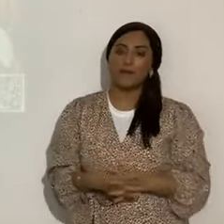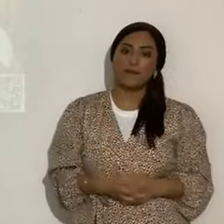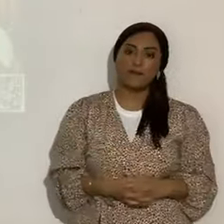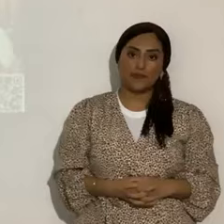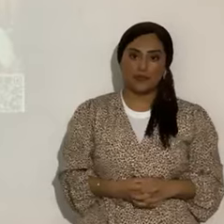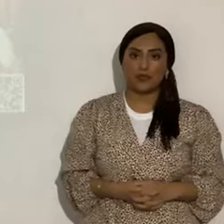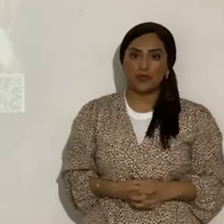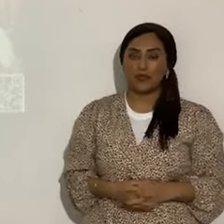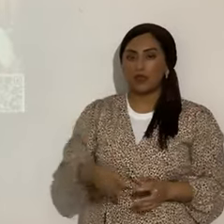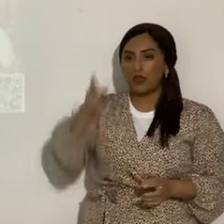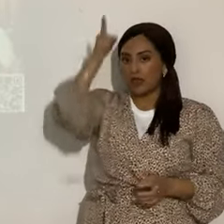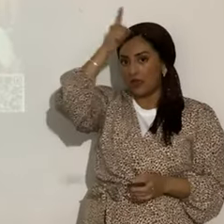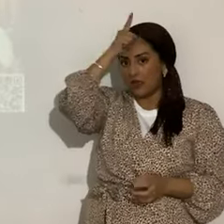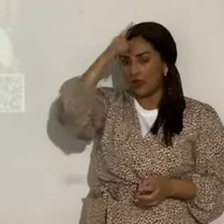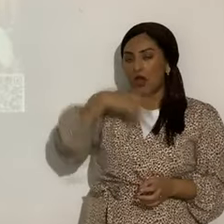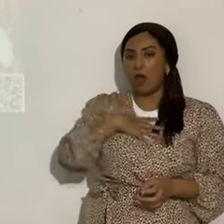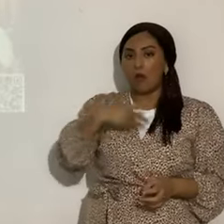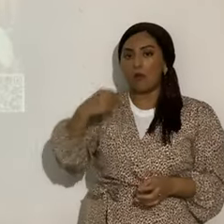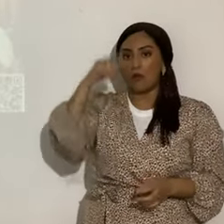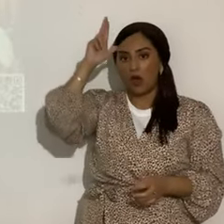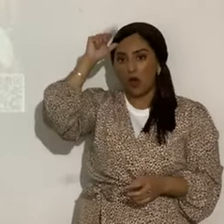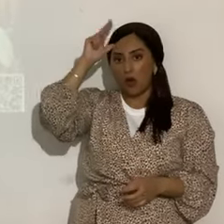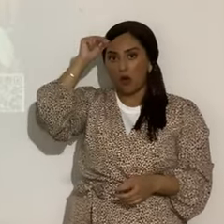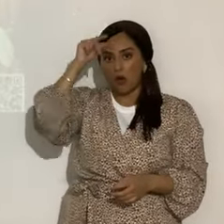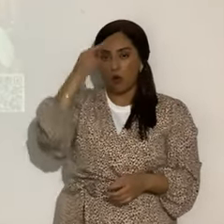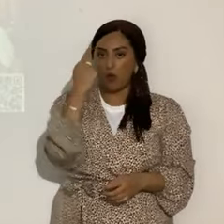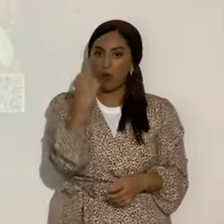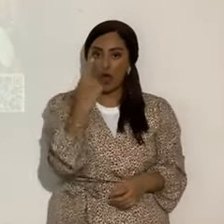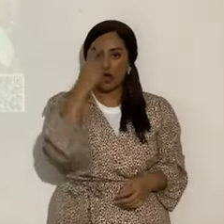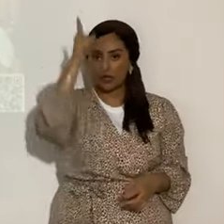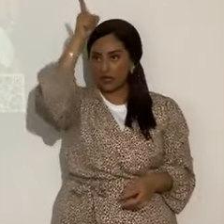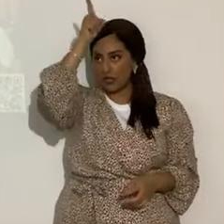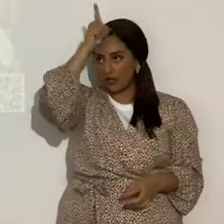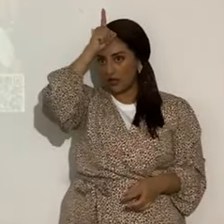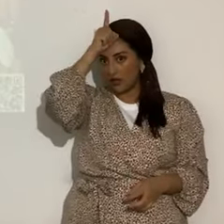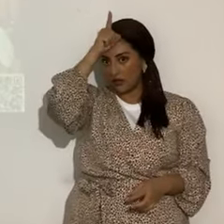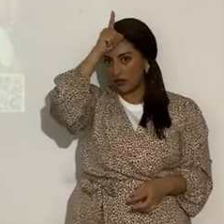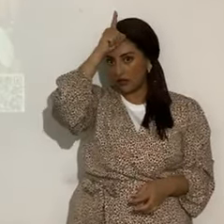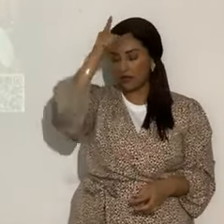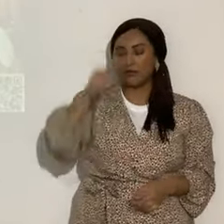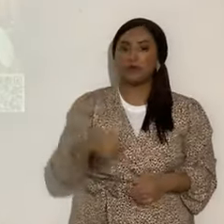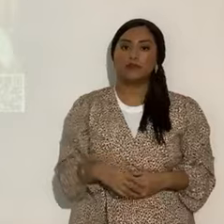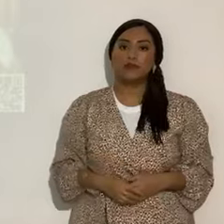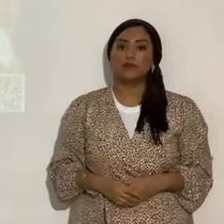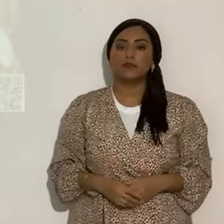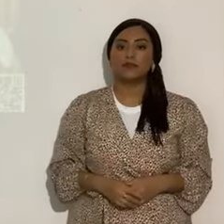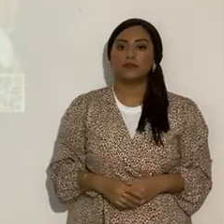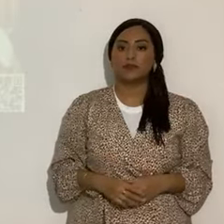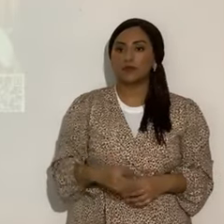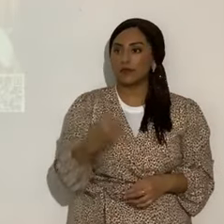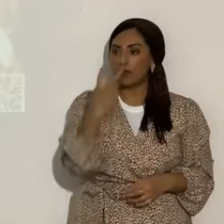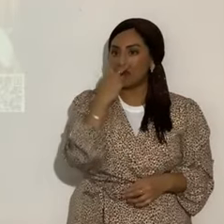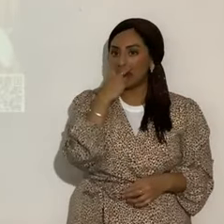Repito, unicornio, caballo blanco, con un cuerno solamente, con un cuerno, ¿sí? Ojos y pelo de cabra.